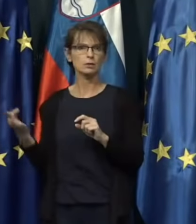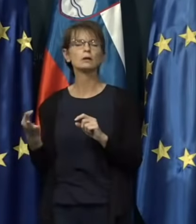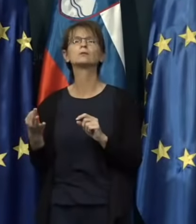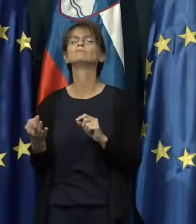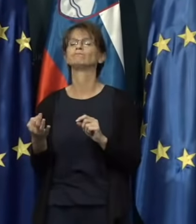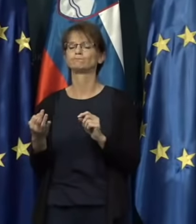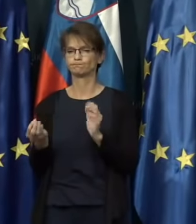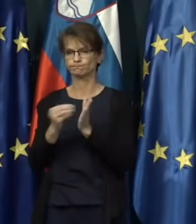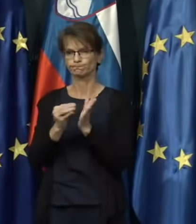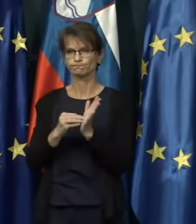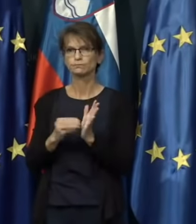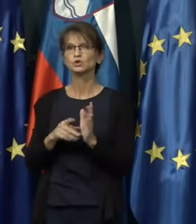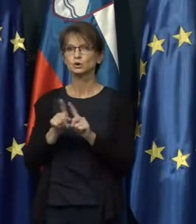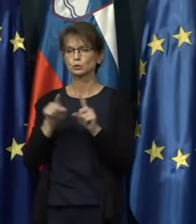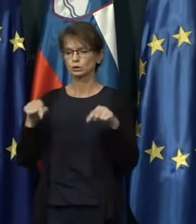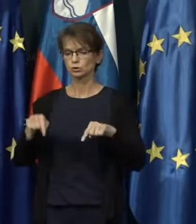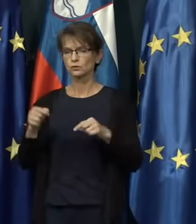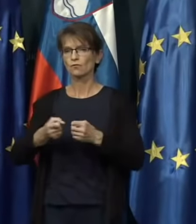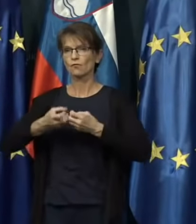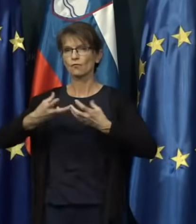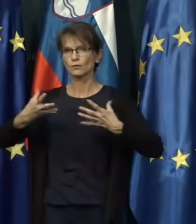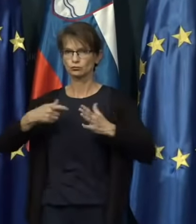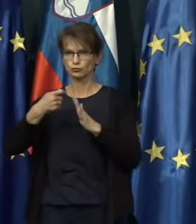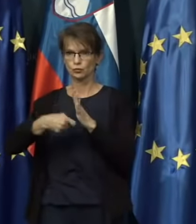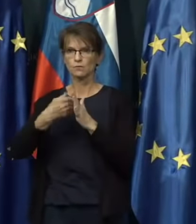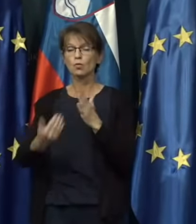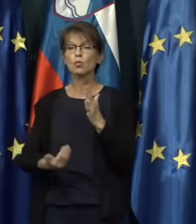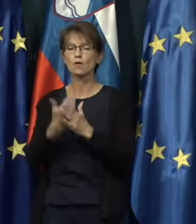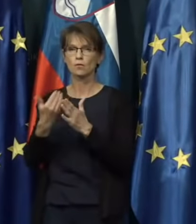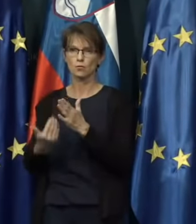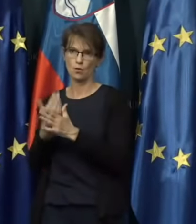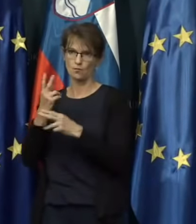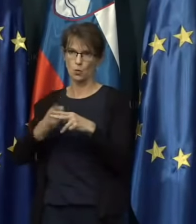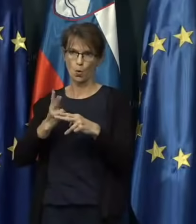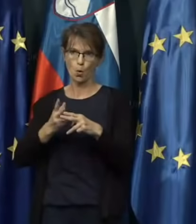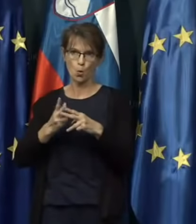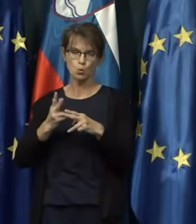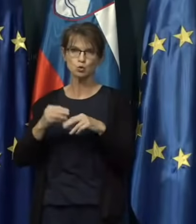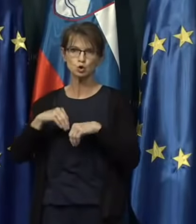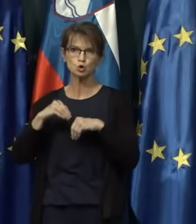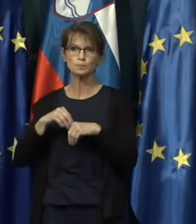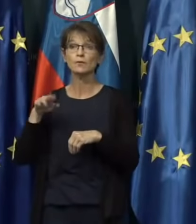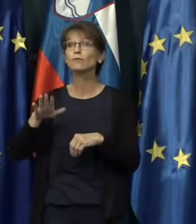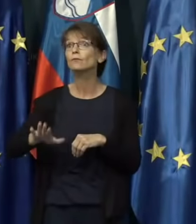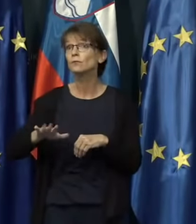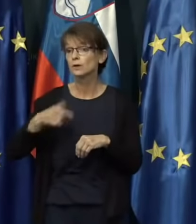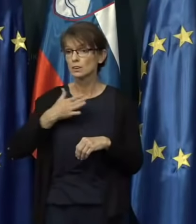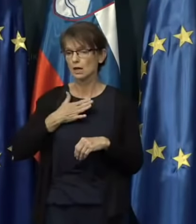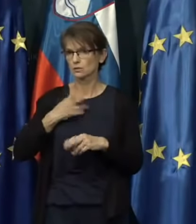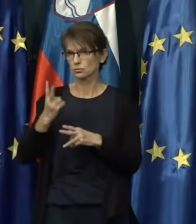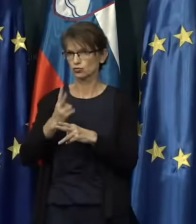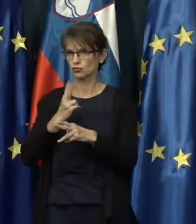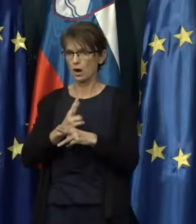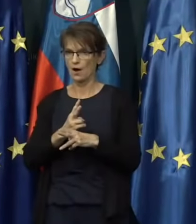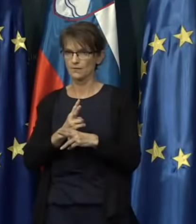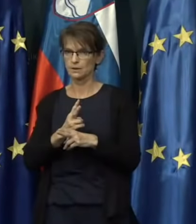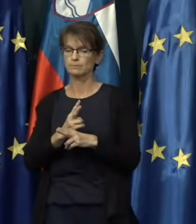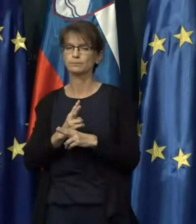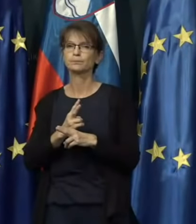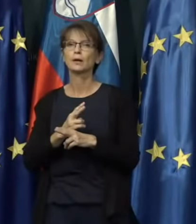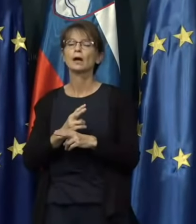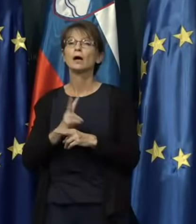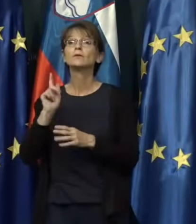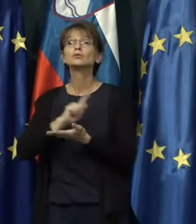pač tudi mi, povečeno število novih okušb v naši državi. V